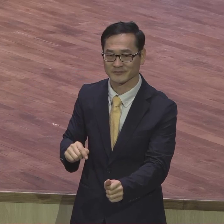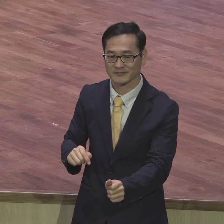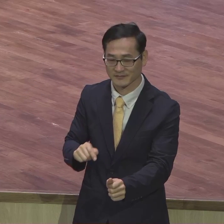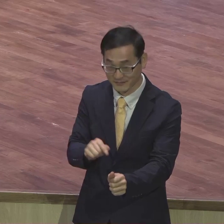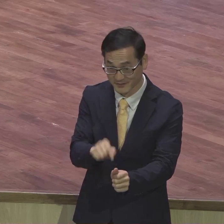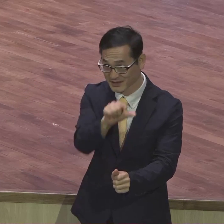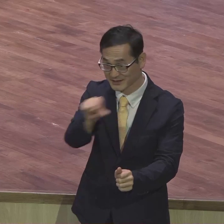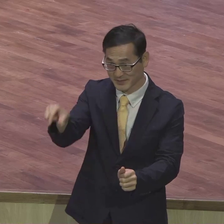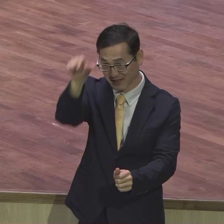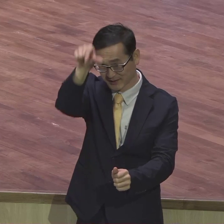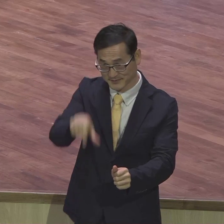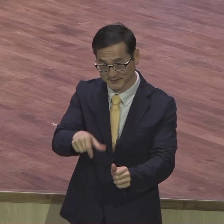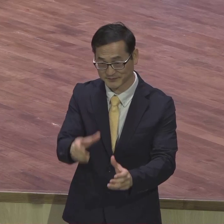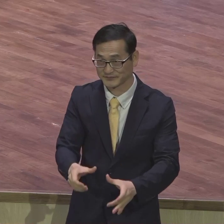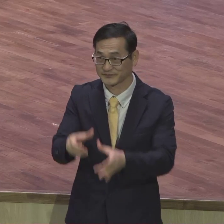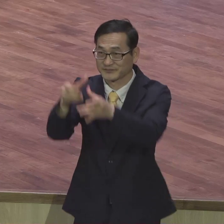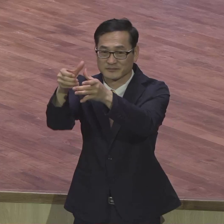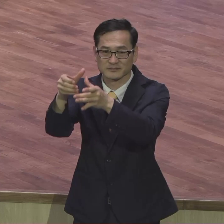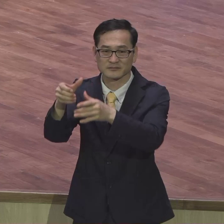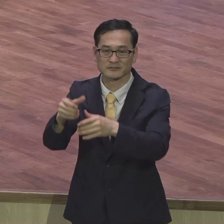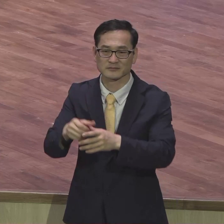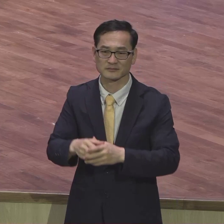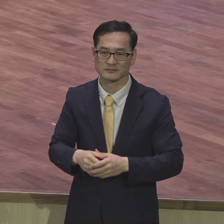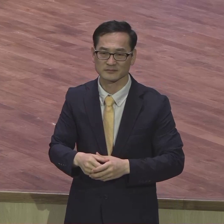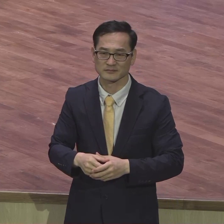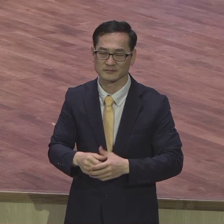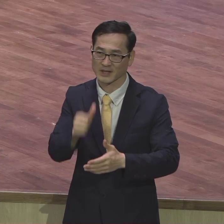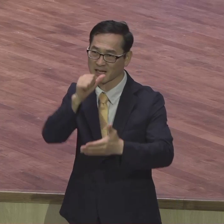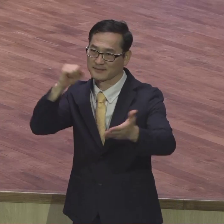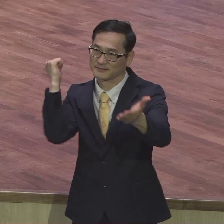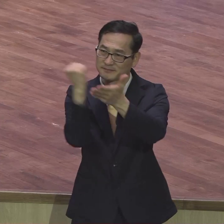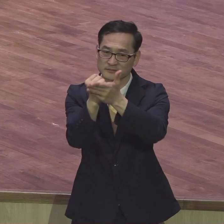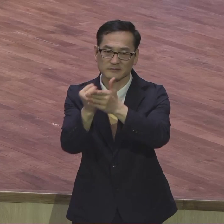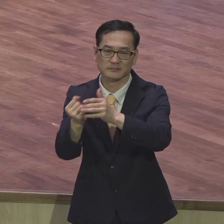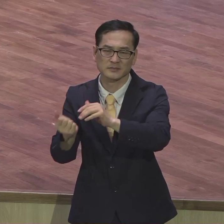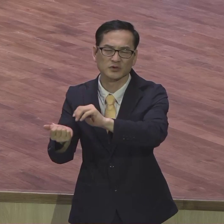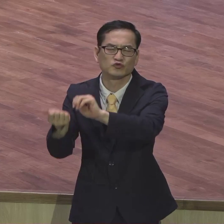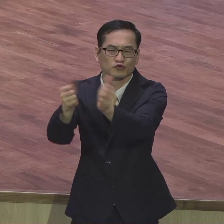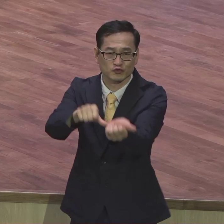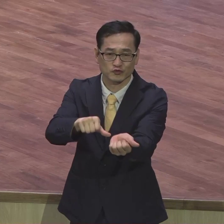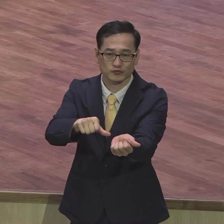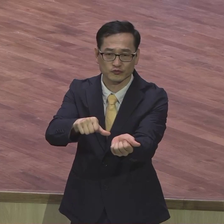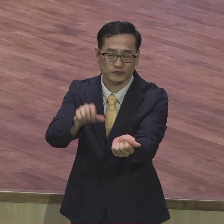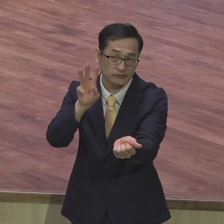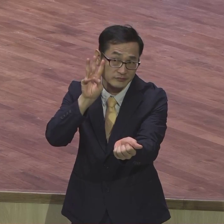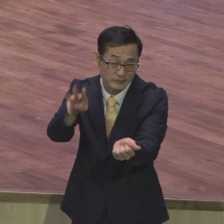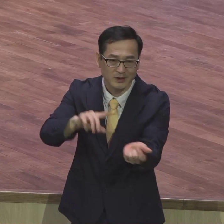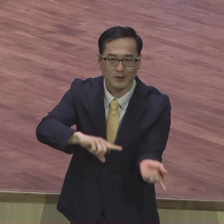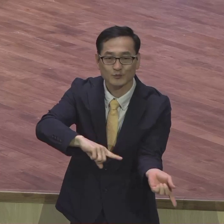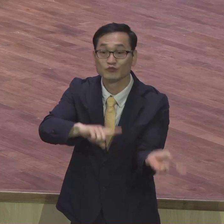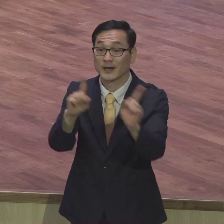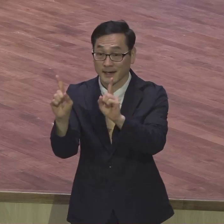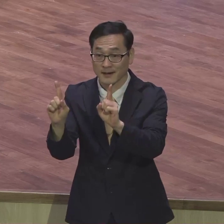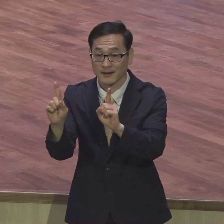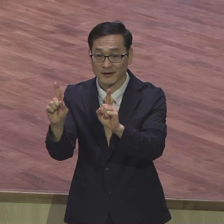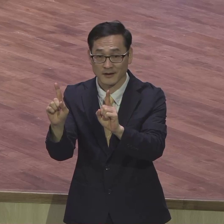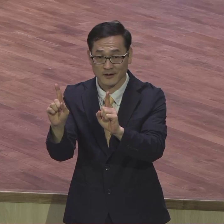대속 우리를 위한 대신 죽으시고 부활하심으로 인해서 이 모든